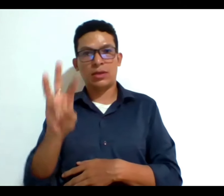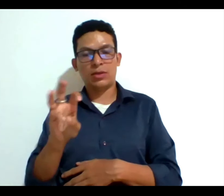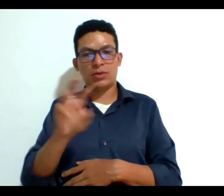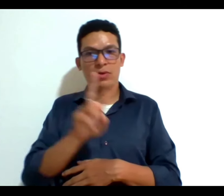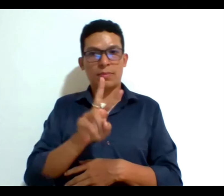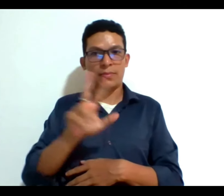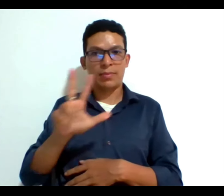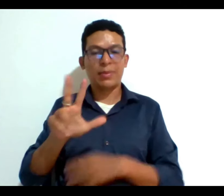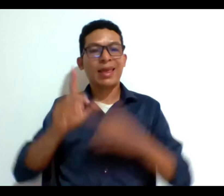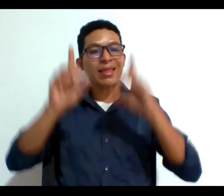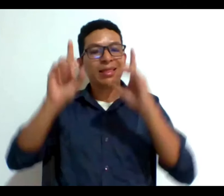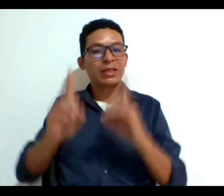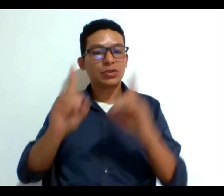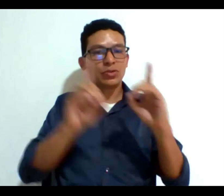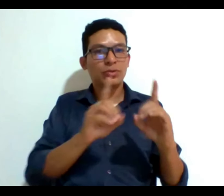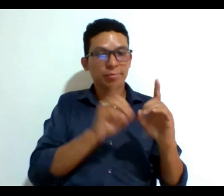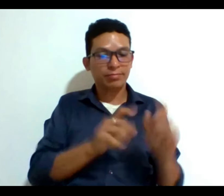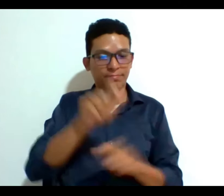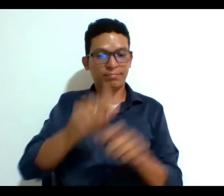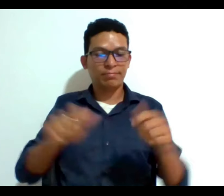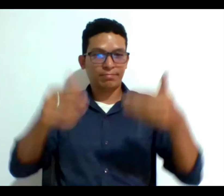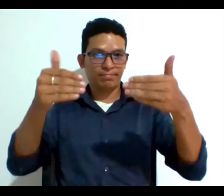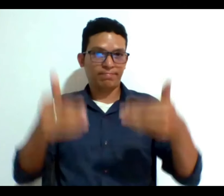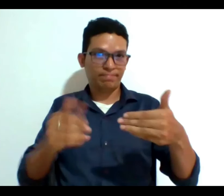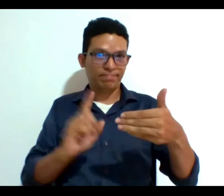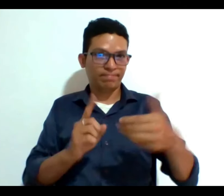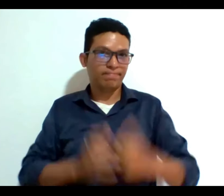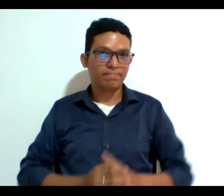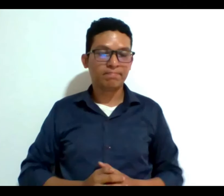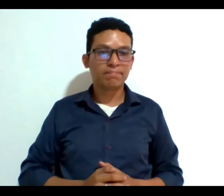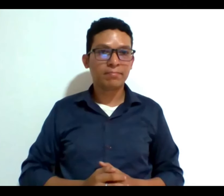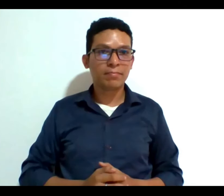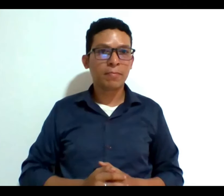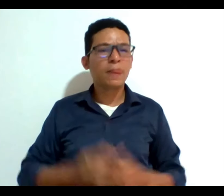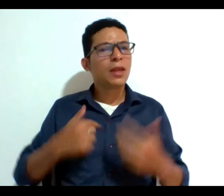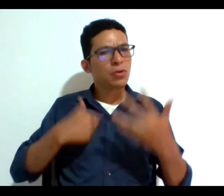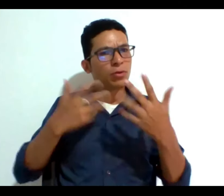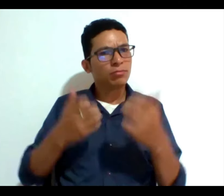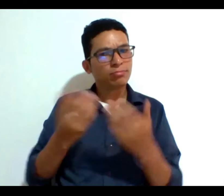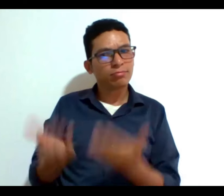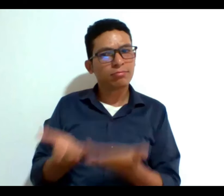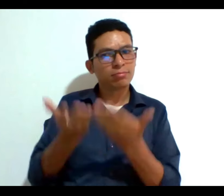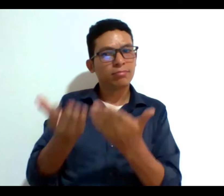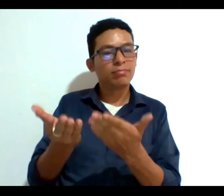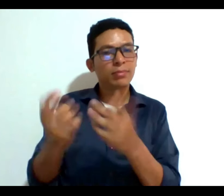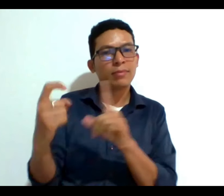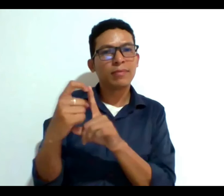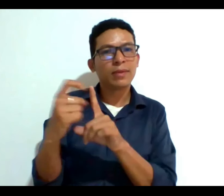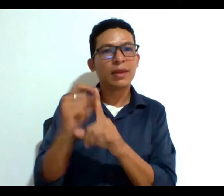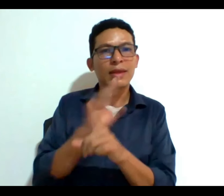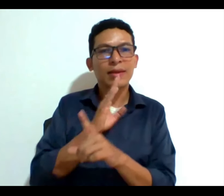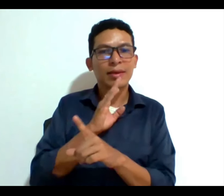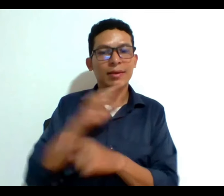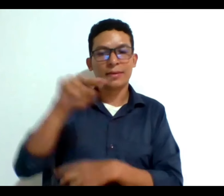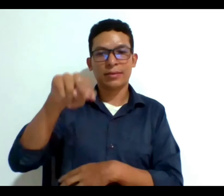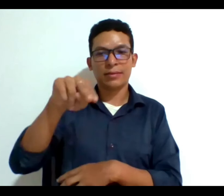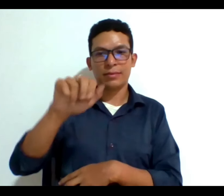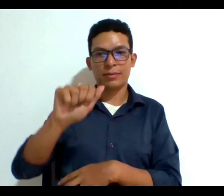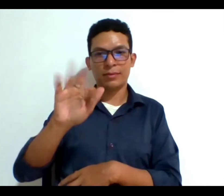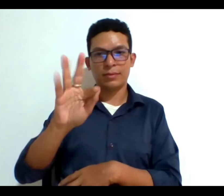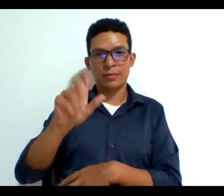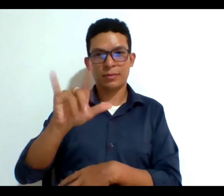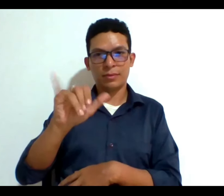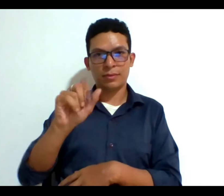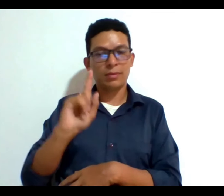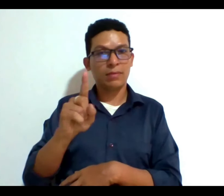decisiones apoyadas para personas con discapacidad. En este caso quisiera darle la palabra a Natalia y luego